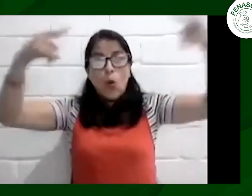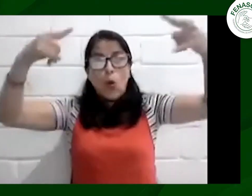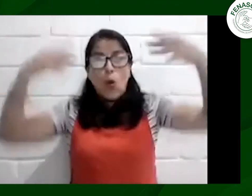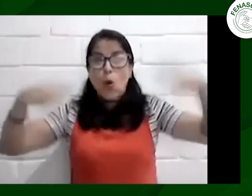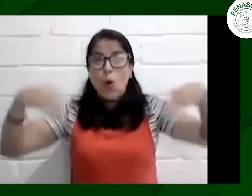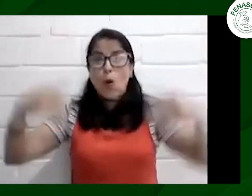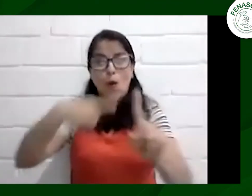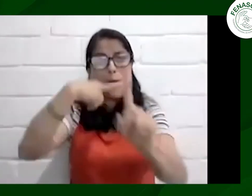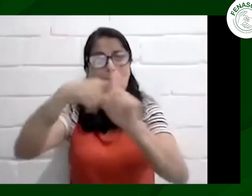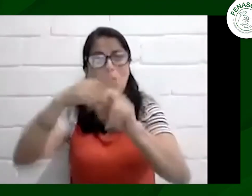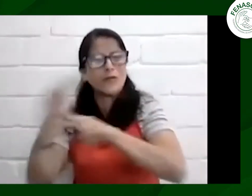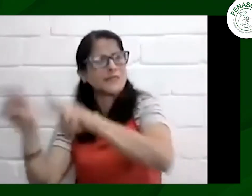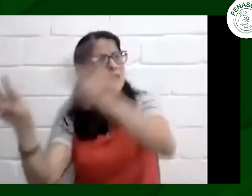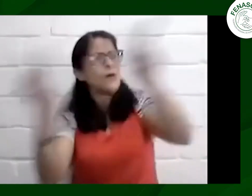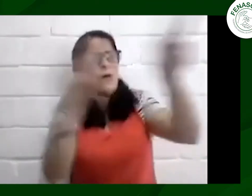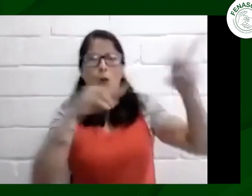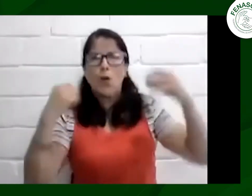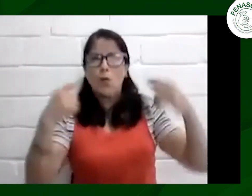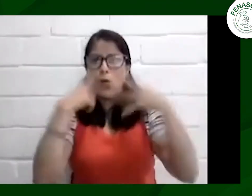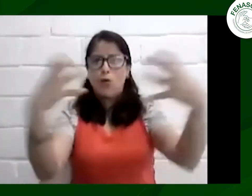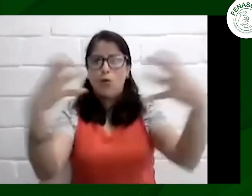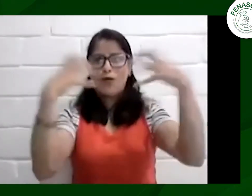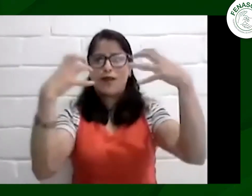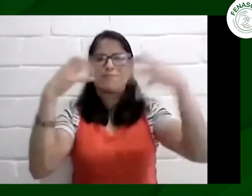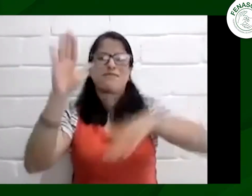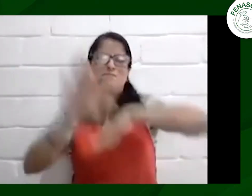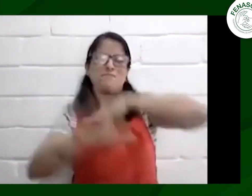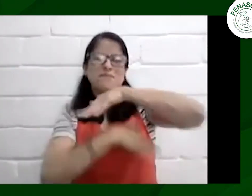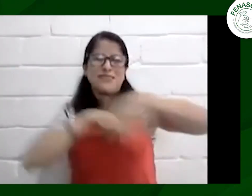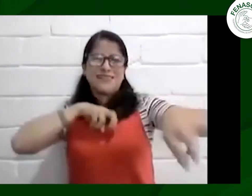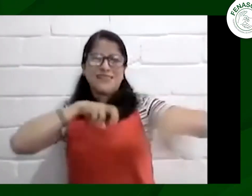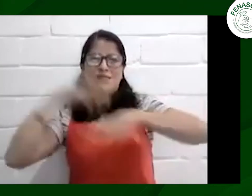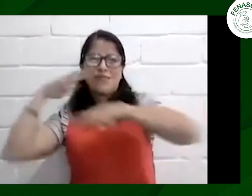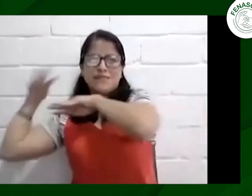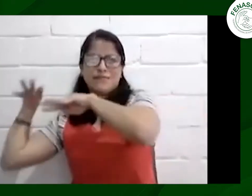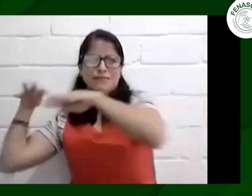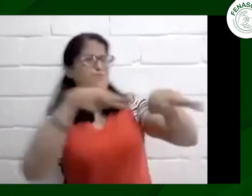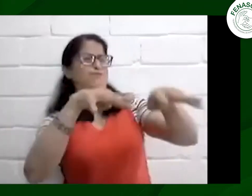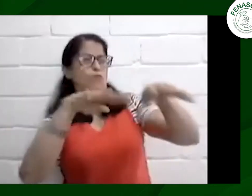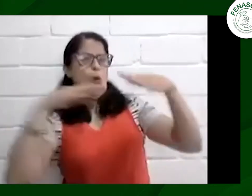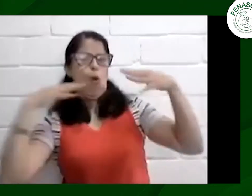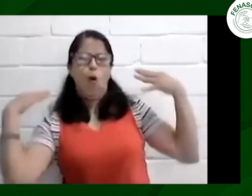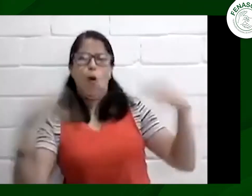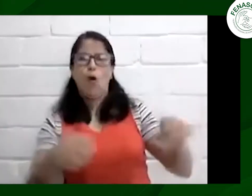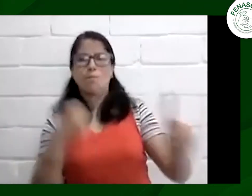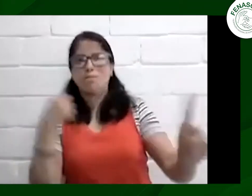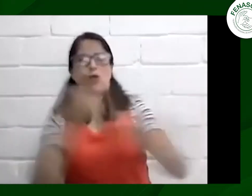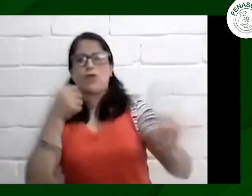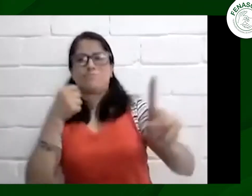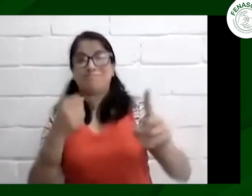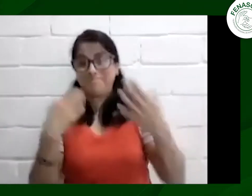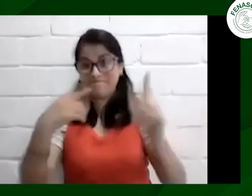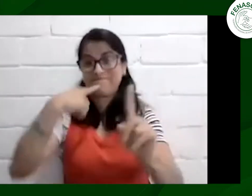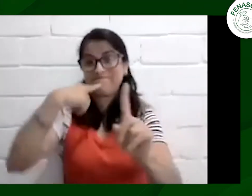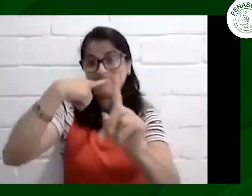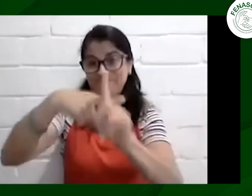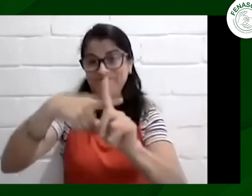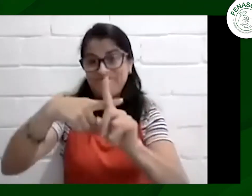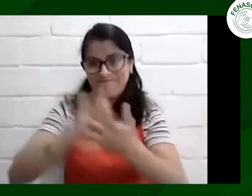utilizó se le entregó a cada una de las asociaciones y en realidad generó un gran impacto visual para todas las personas que nos estaban viendo frente al